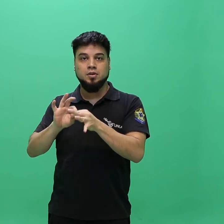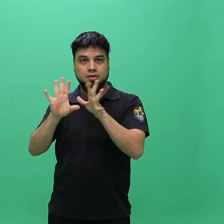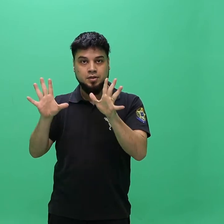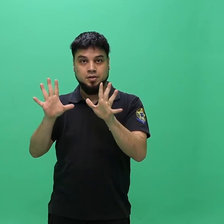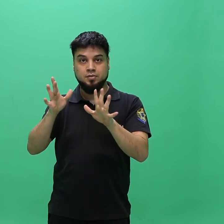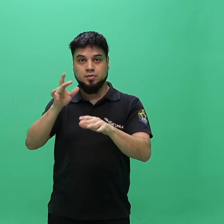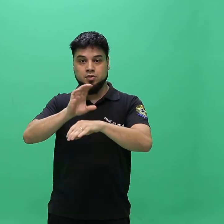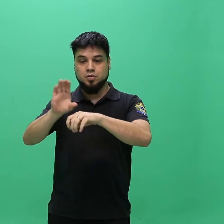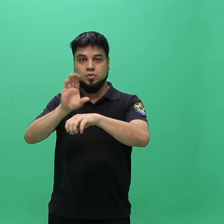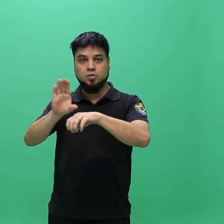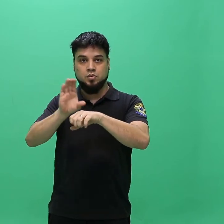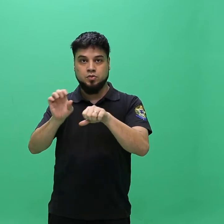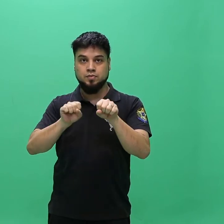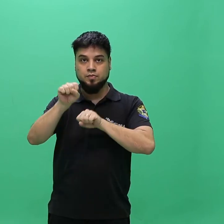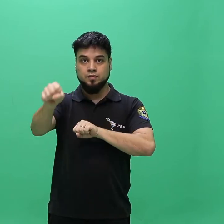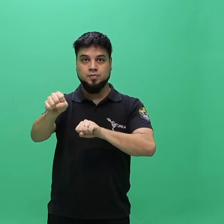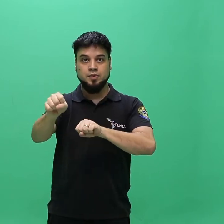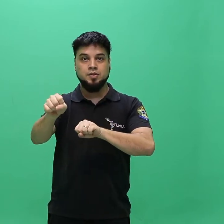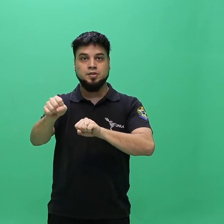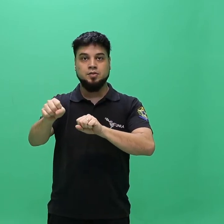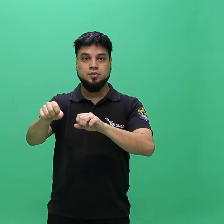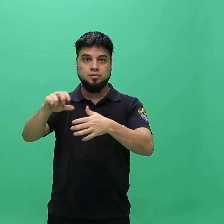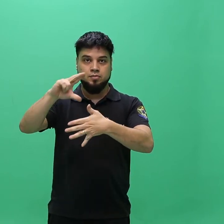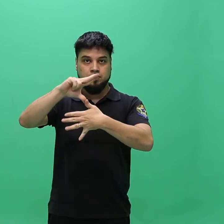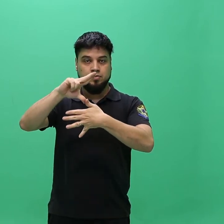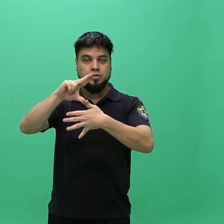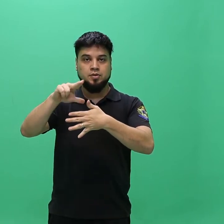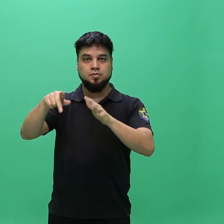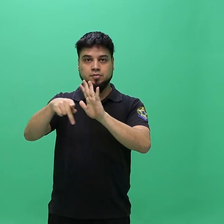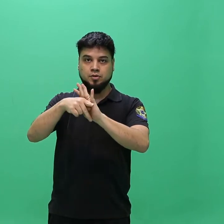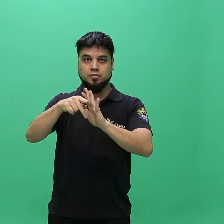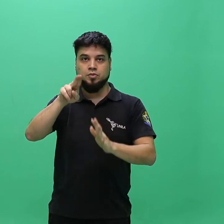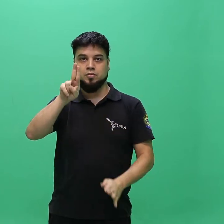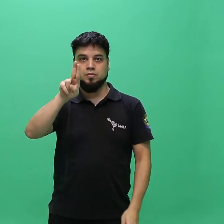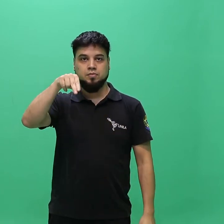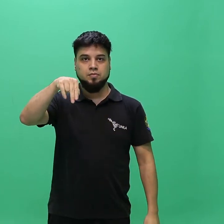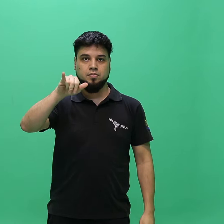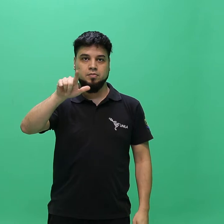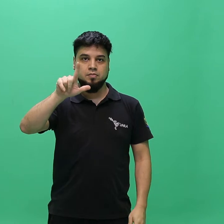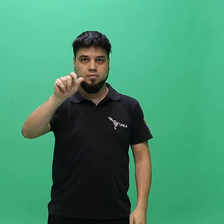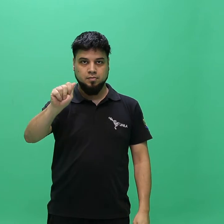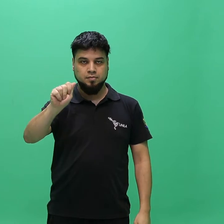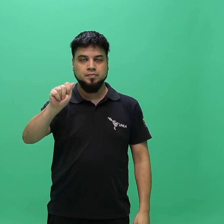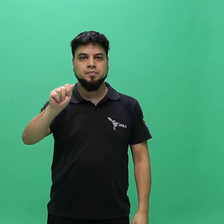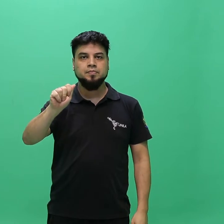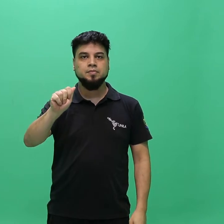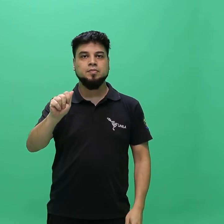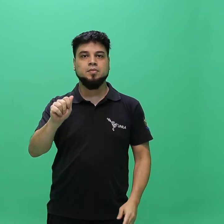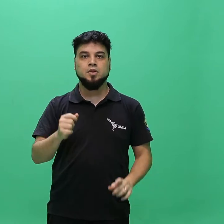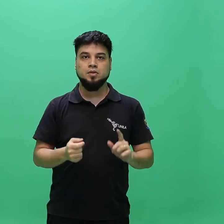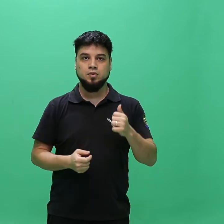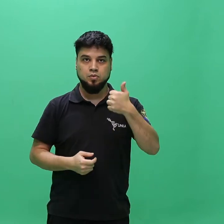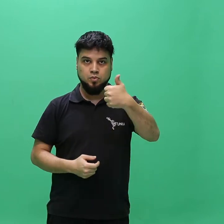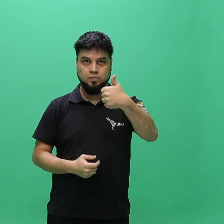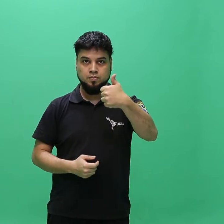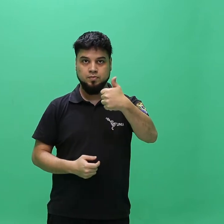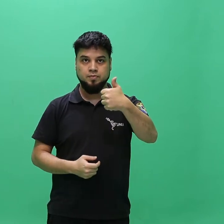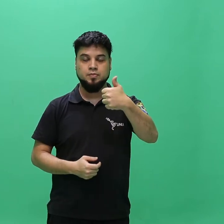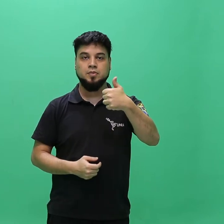graduação ofertados pela Universidade Federal da Integração Latino-Americana UNILA.